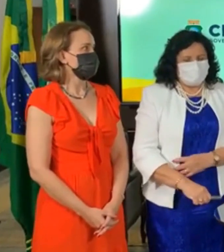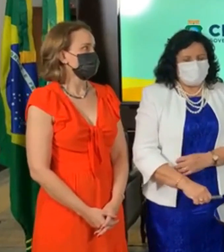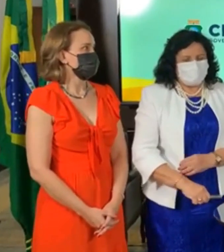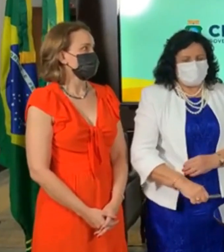empresas cearensas.